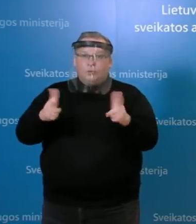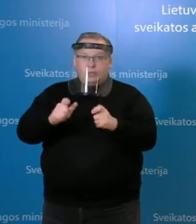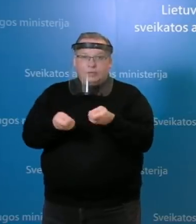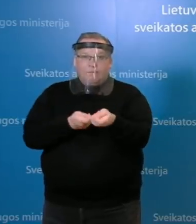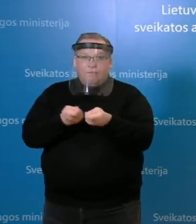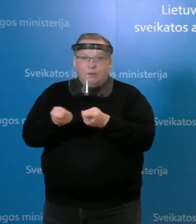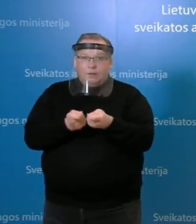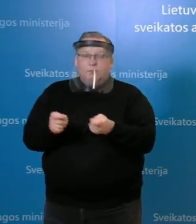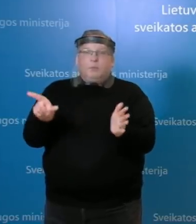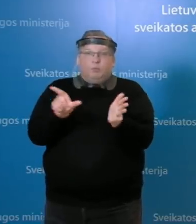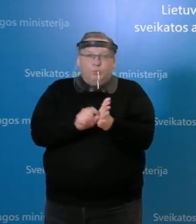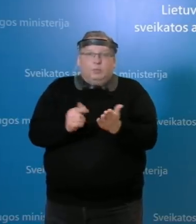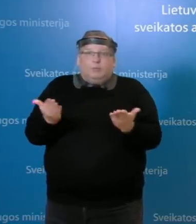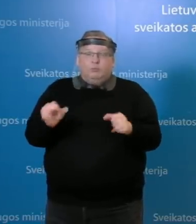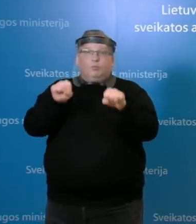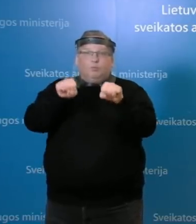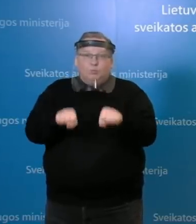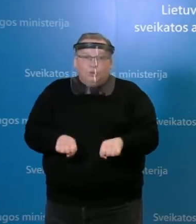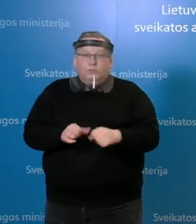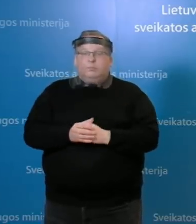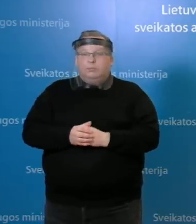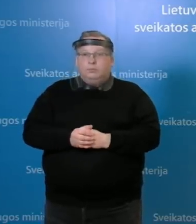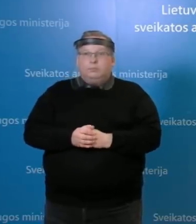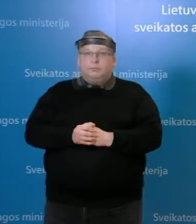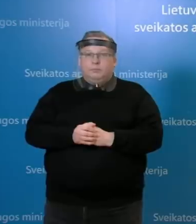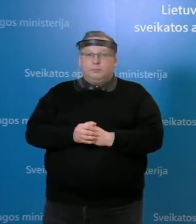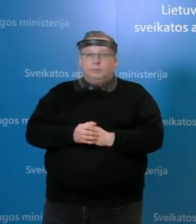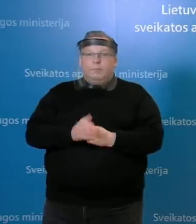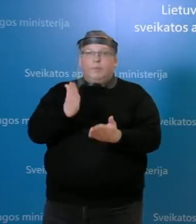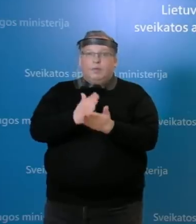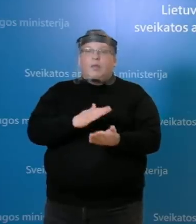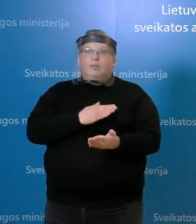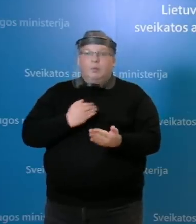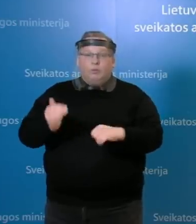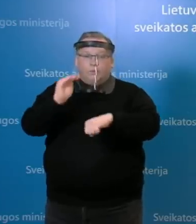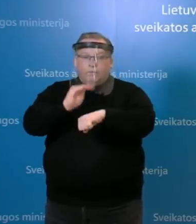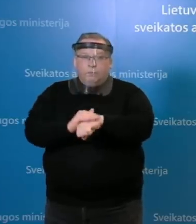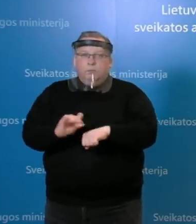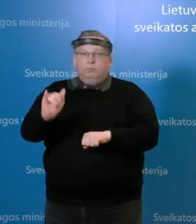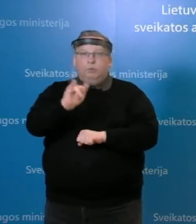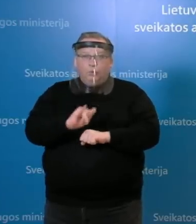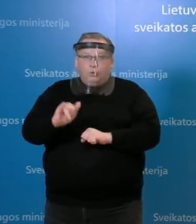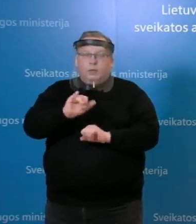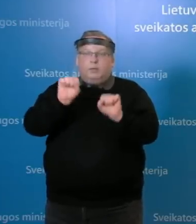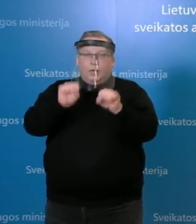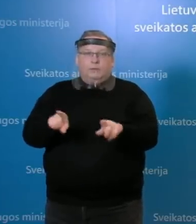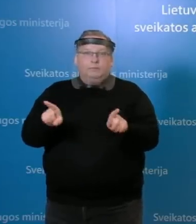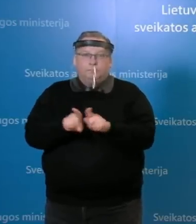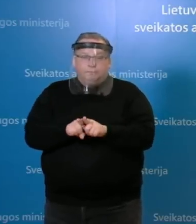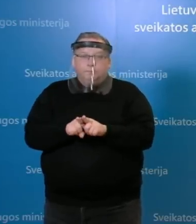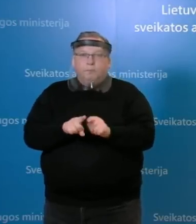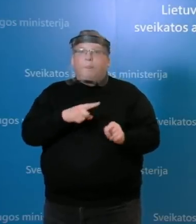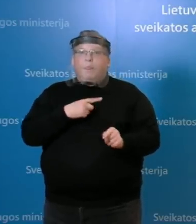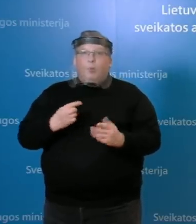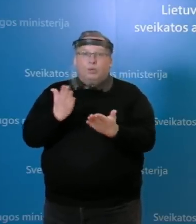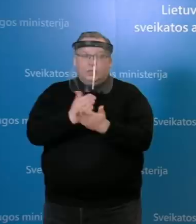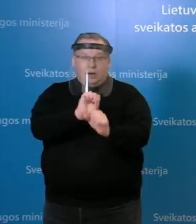būtent tai galėjo nulemti. Karantinas, žinoma, yra daug faktorių, kurie gali lemti tokius dalykus, aišku, tai,